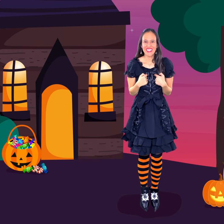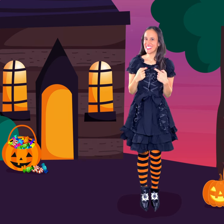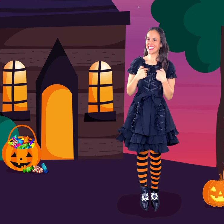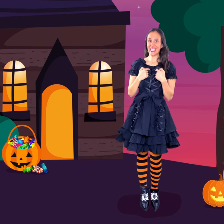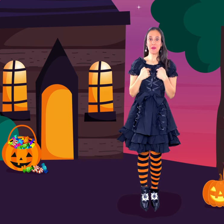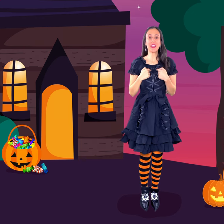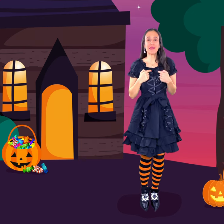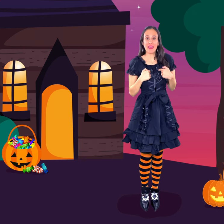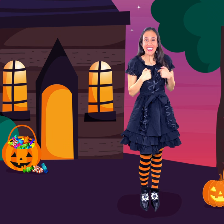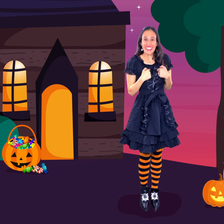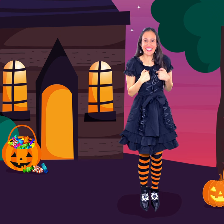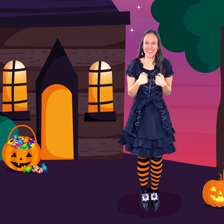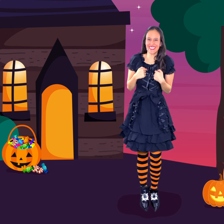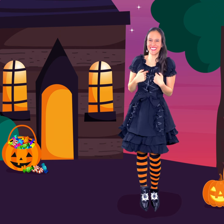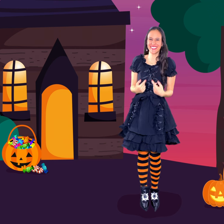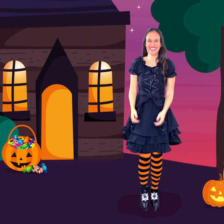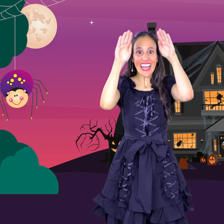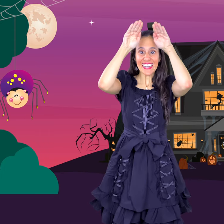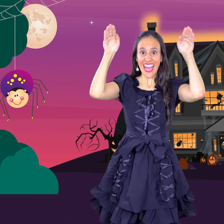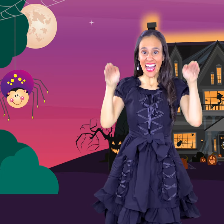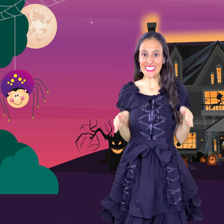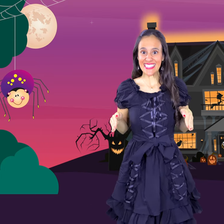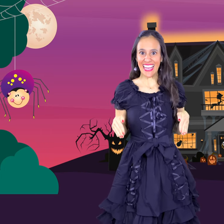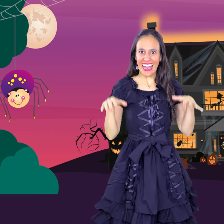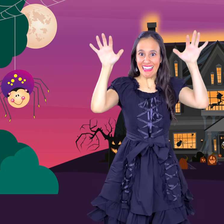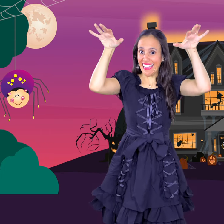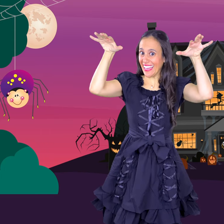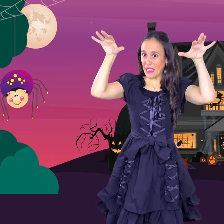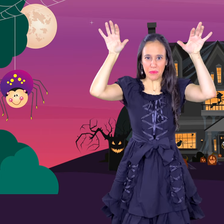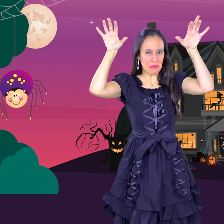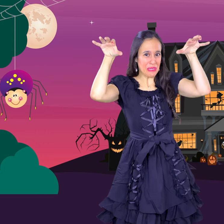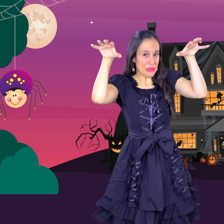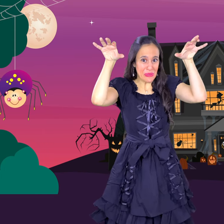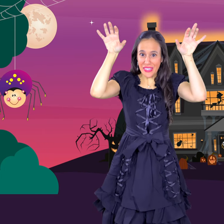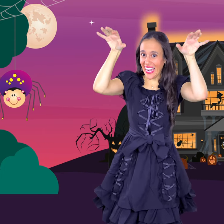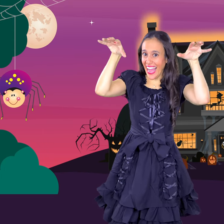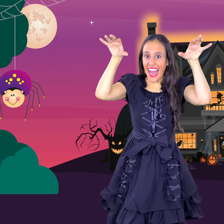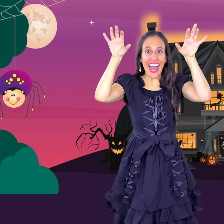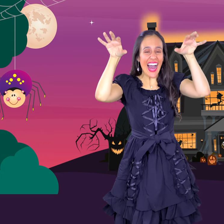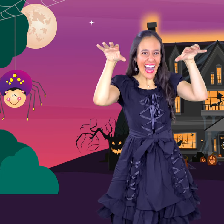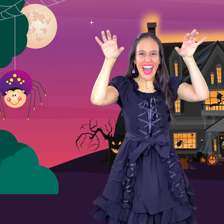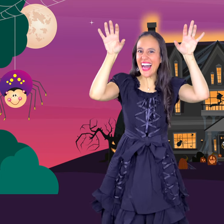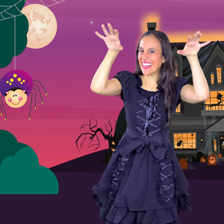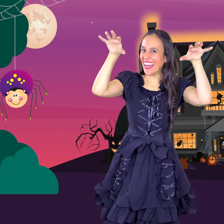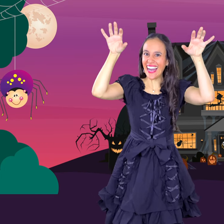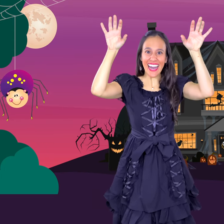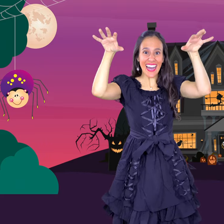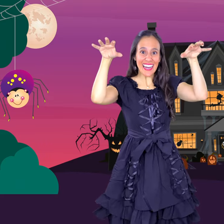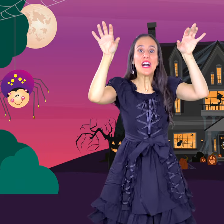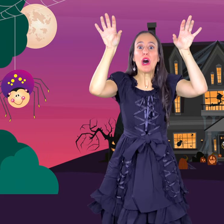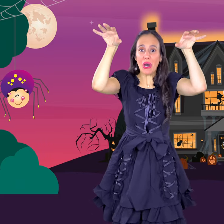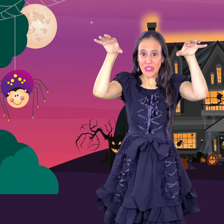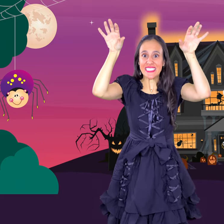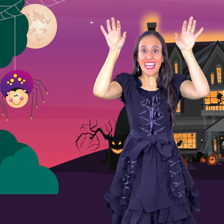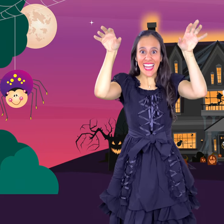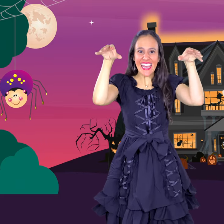Sing with me Casa embrujada Haunted